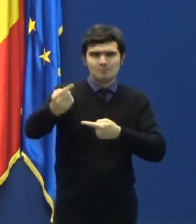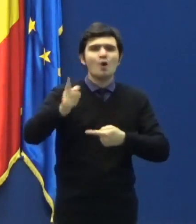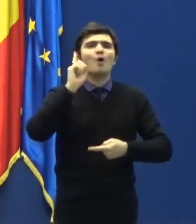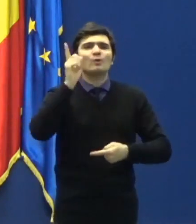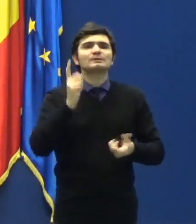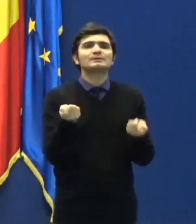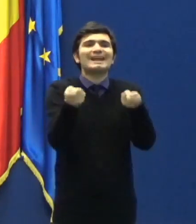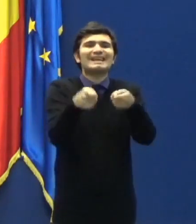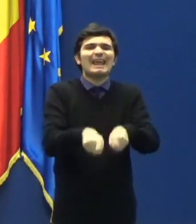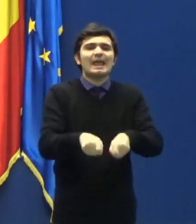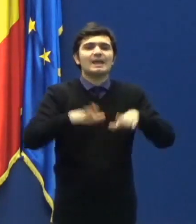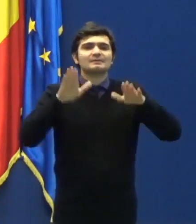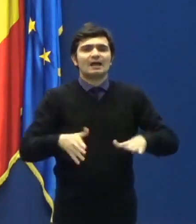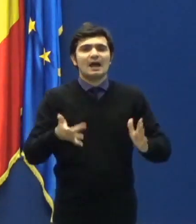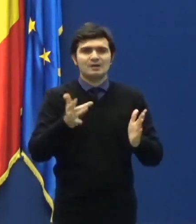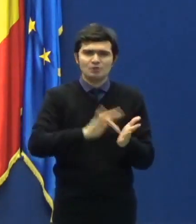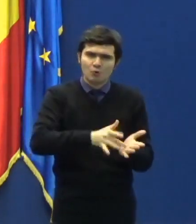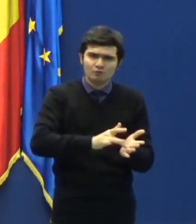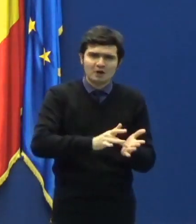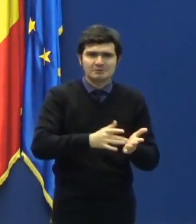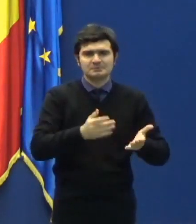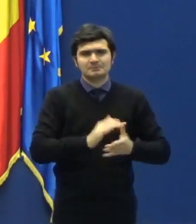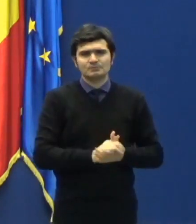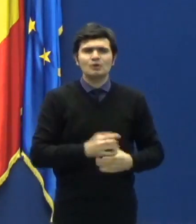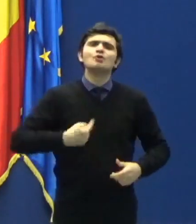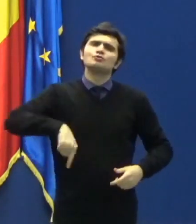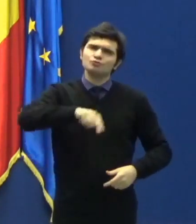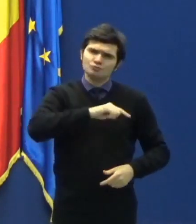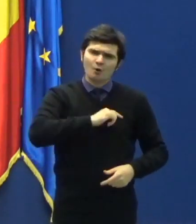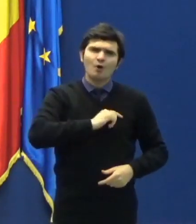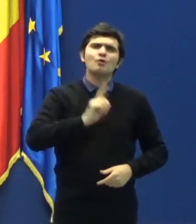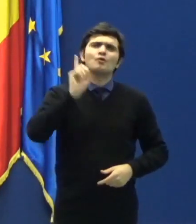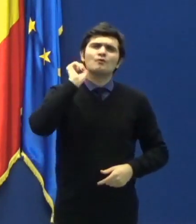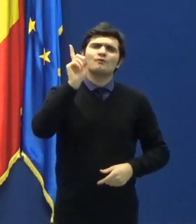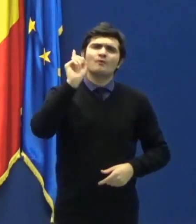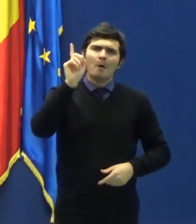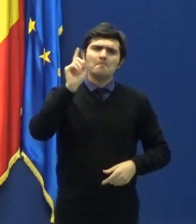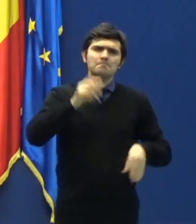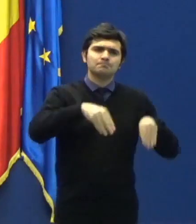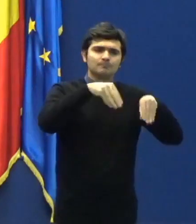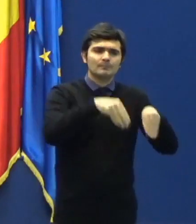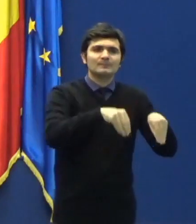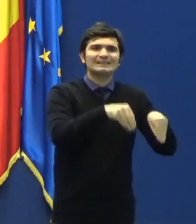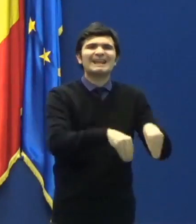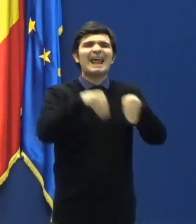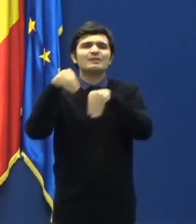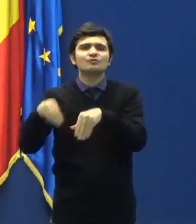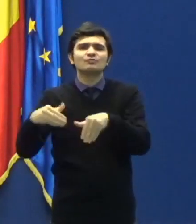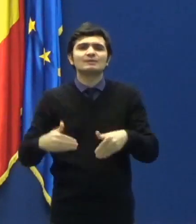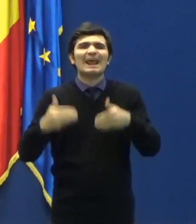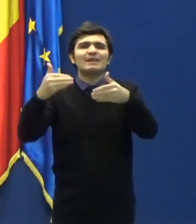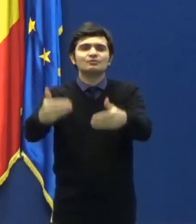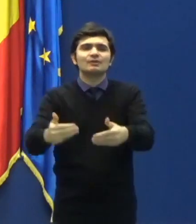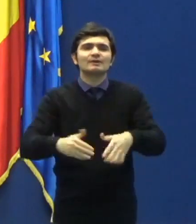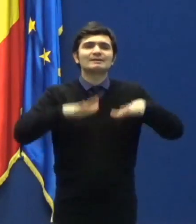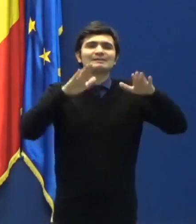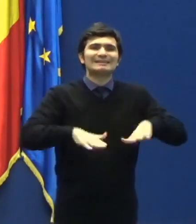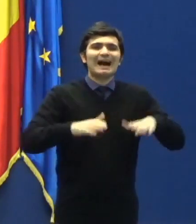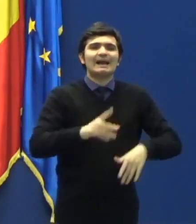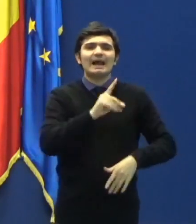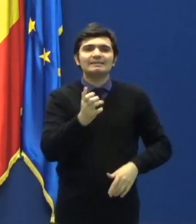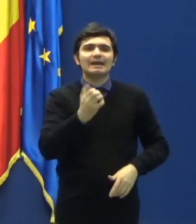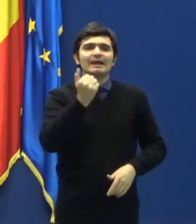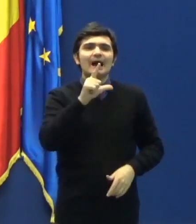starea de urgență și vom trece în starea de alertă. Aș dori